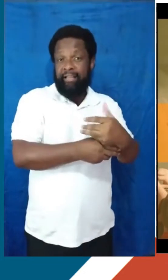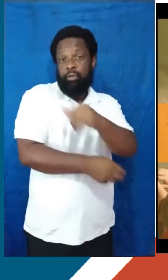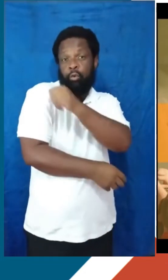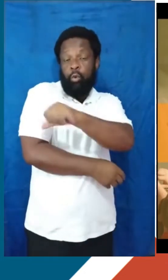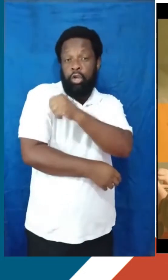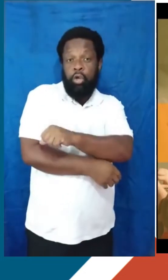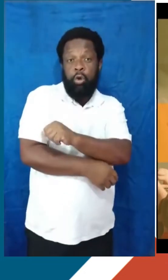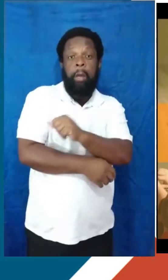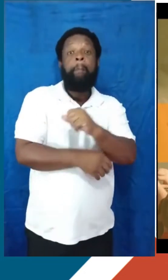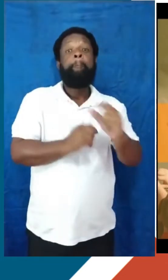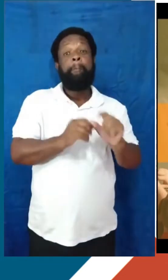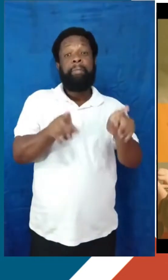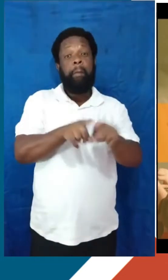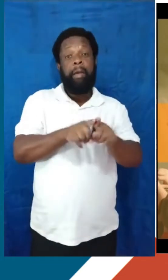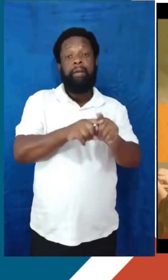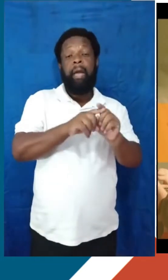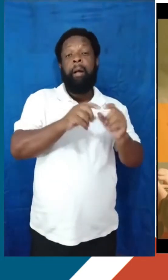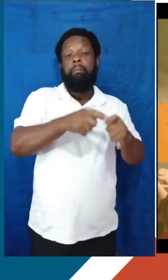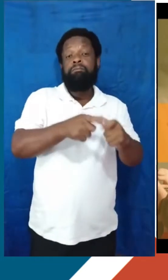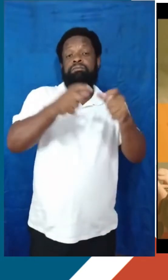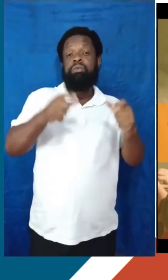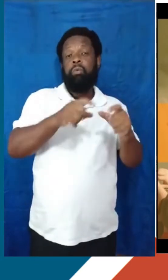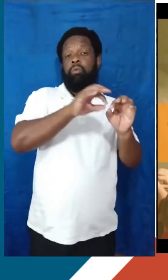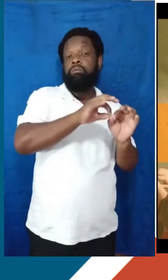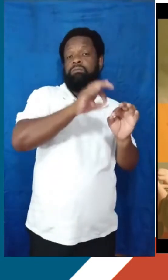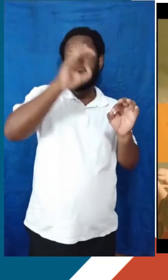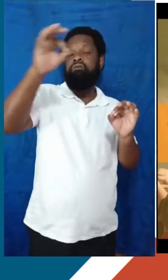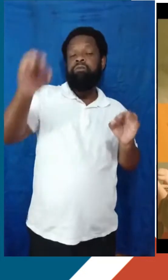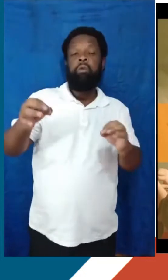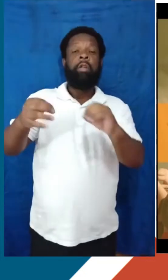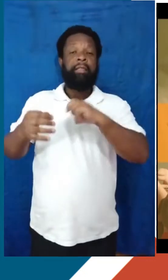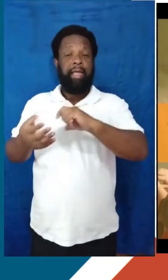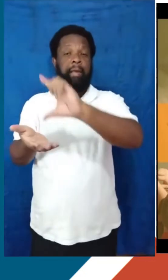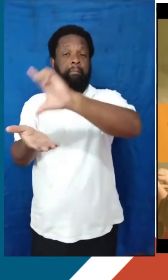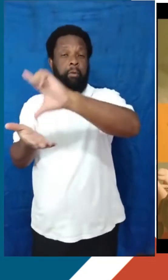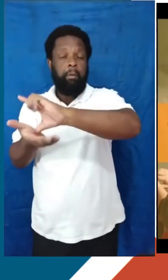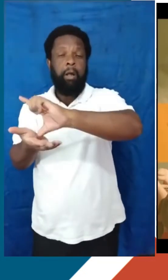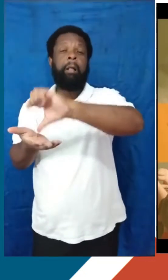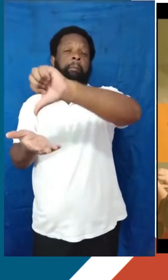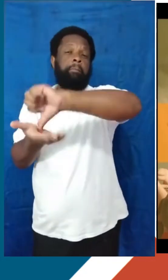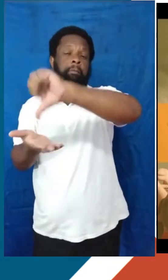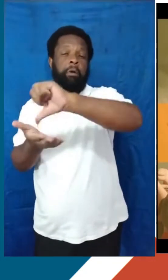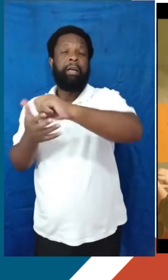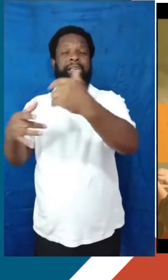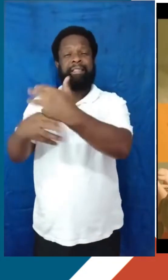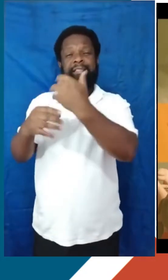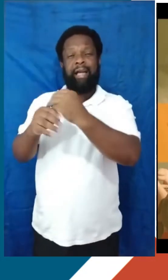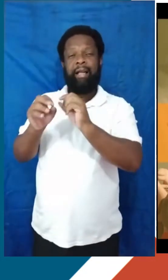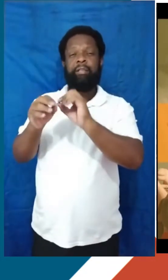processo que a gente chama de interiorização, ou seja, passaram a oferecer campos em outras cidades, outros municípios do estado do Rio, no interior.